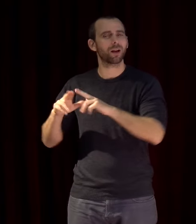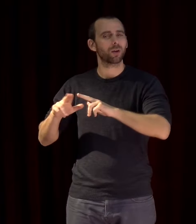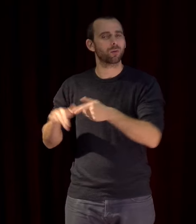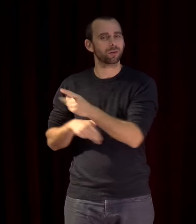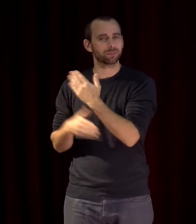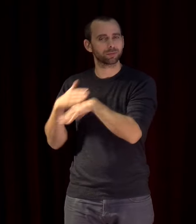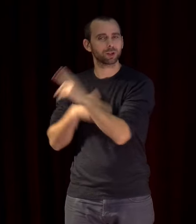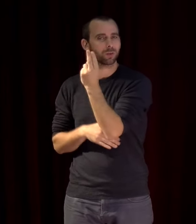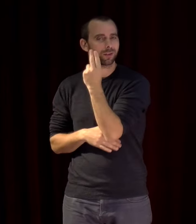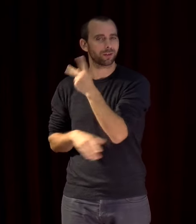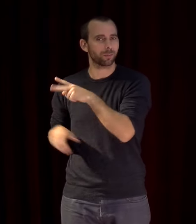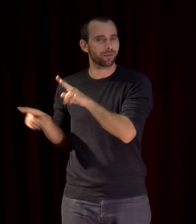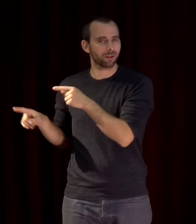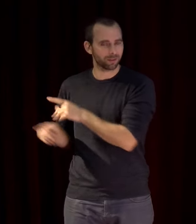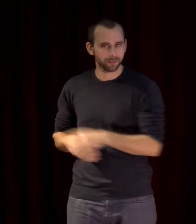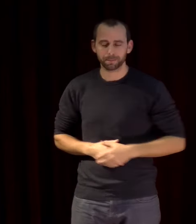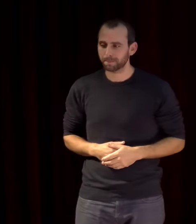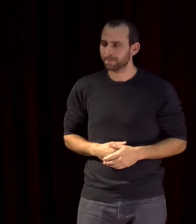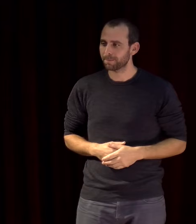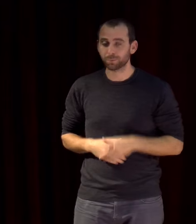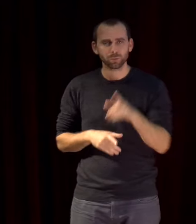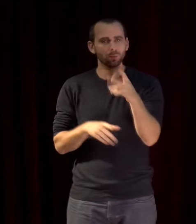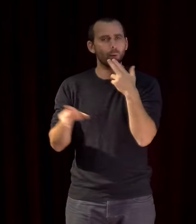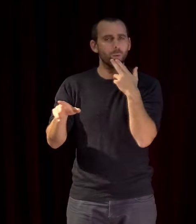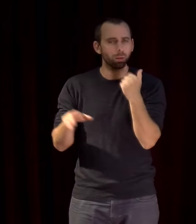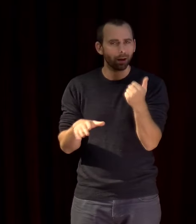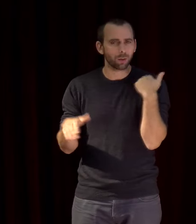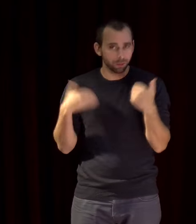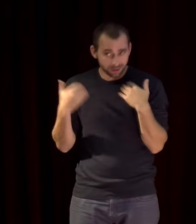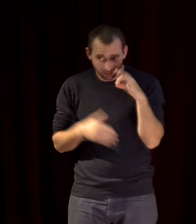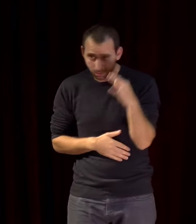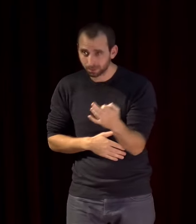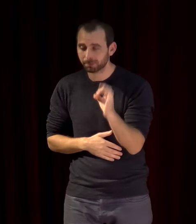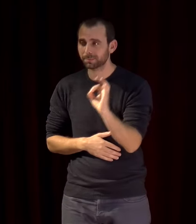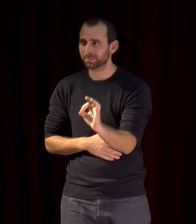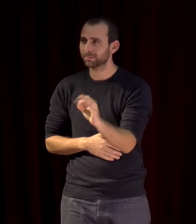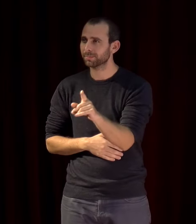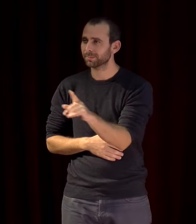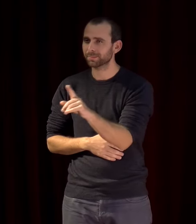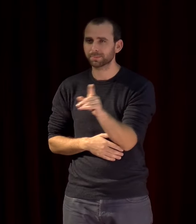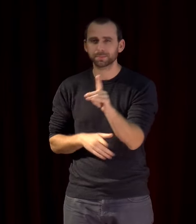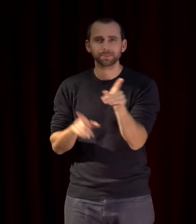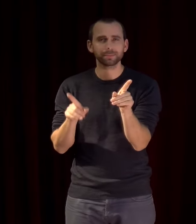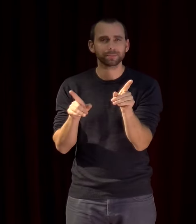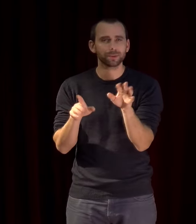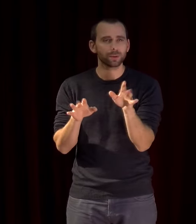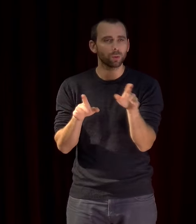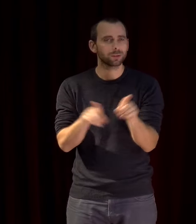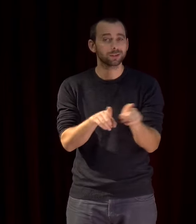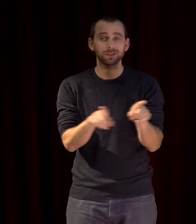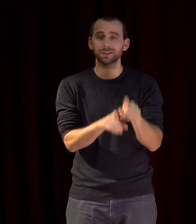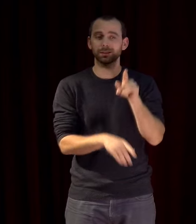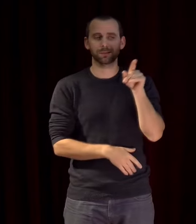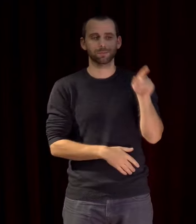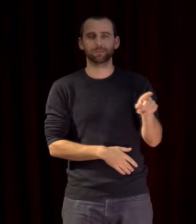'Université Paul-Valéry à Montpellier. L'Opéra Comédie, absolument. Et nous travaillons aussi